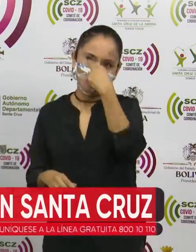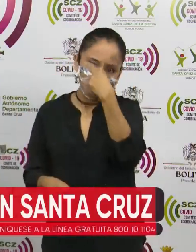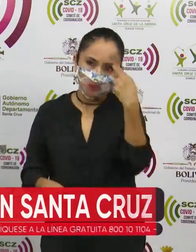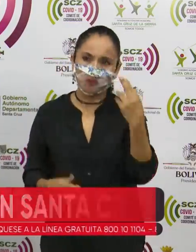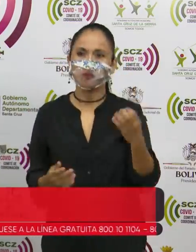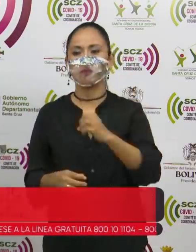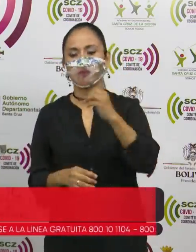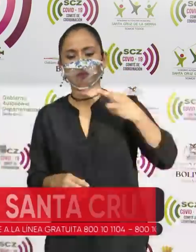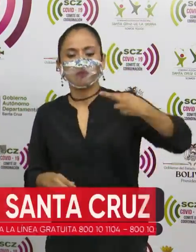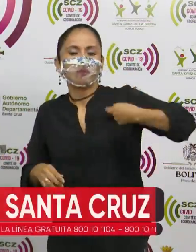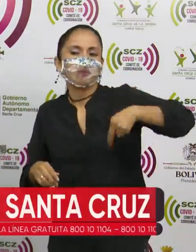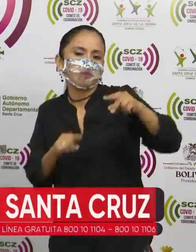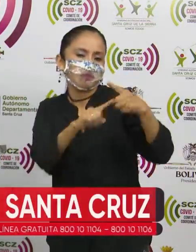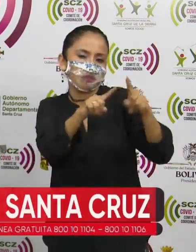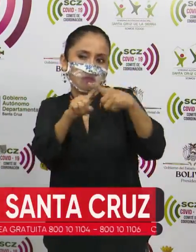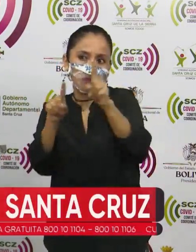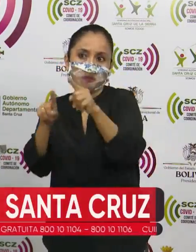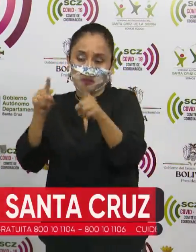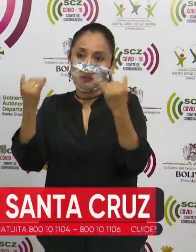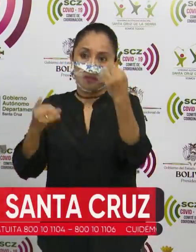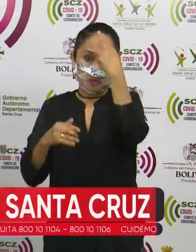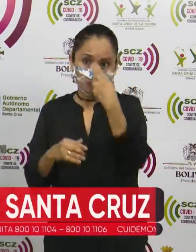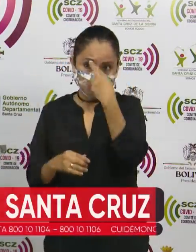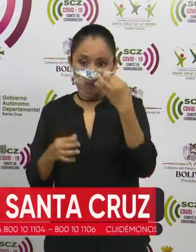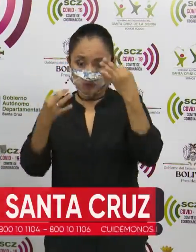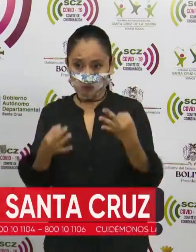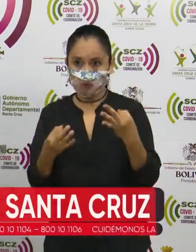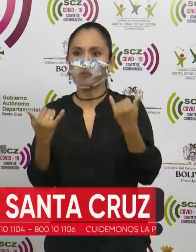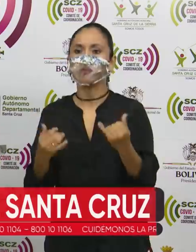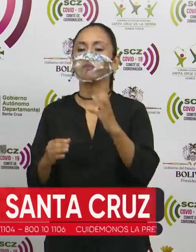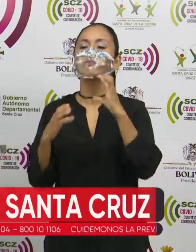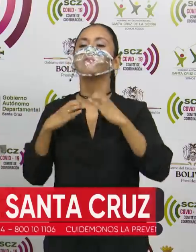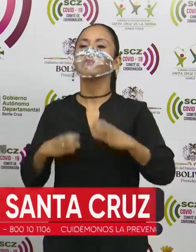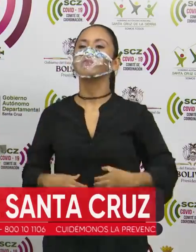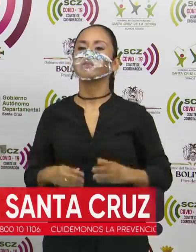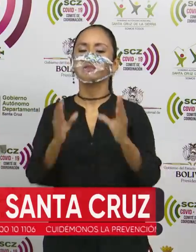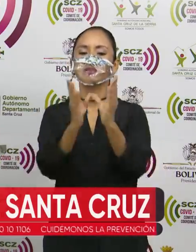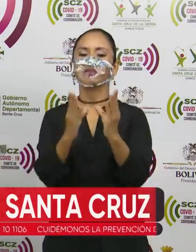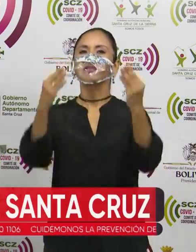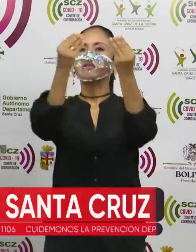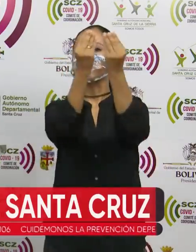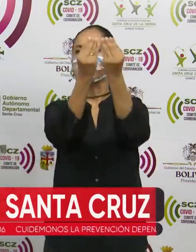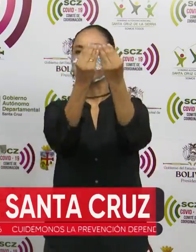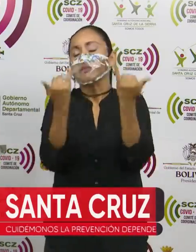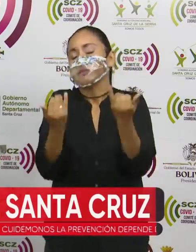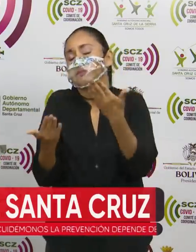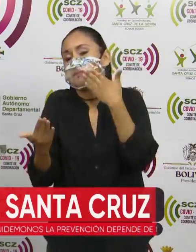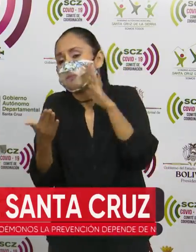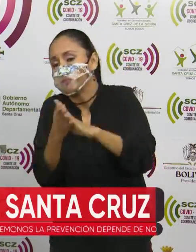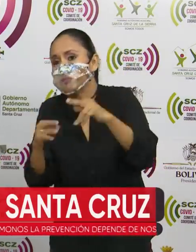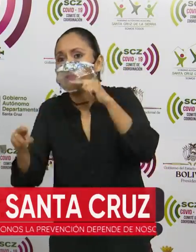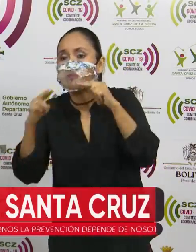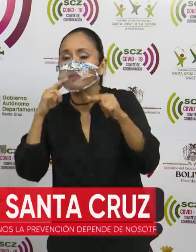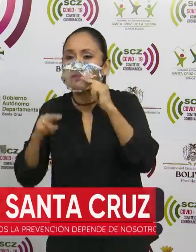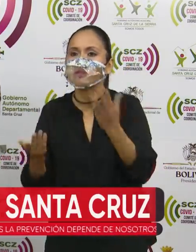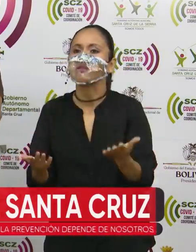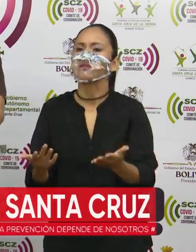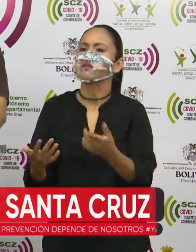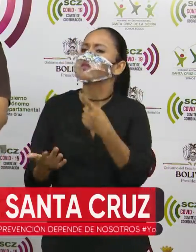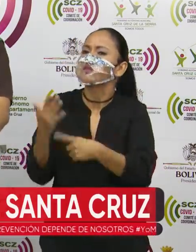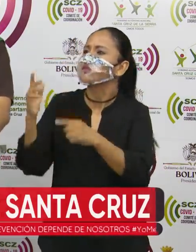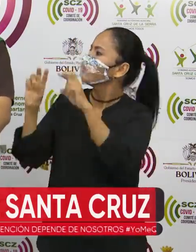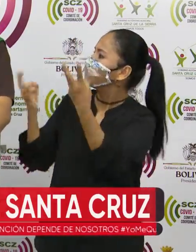o religiosa, pero es lamentable que seamos portadores de malas noticias. Una noticia que habla de